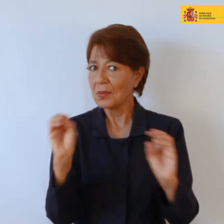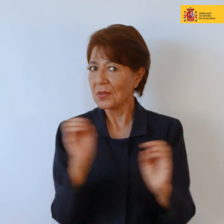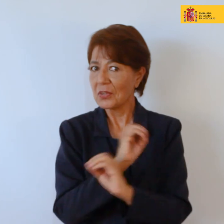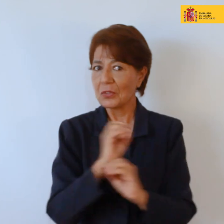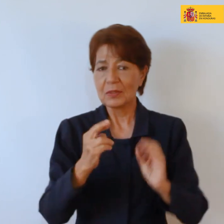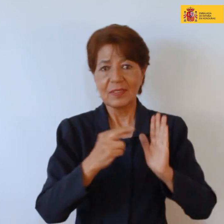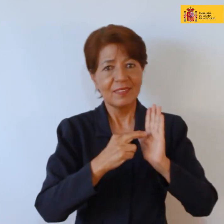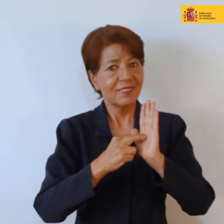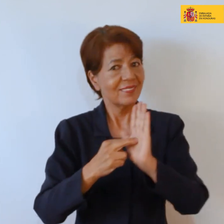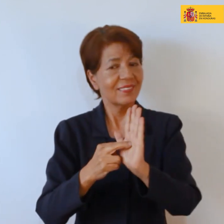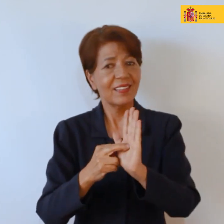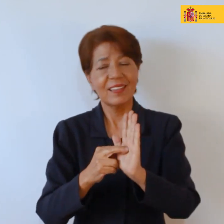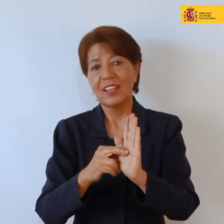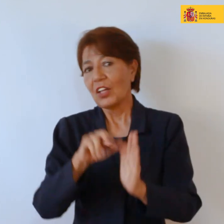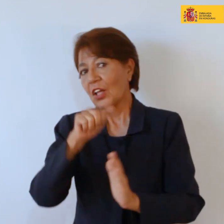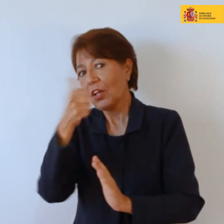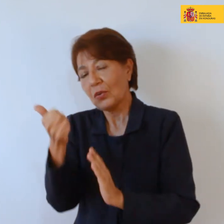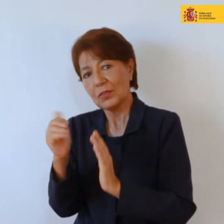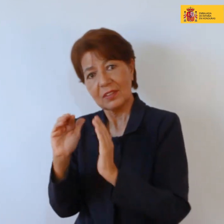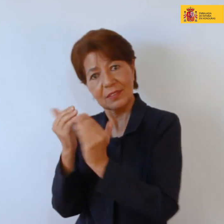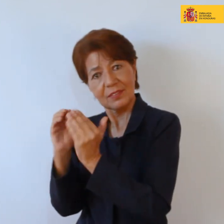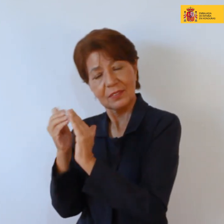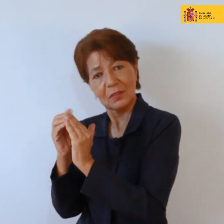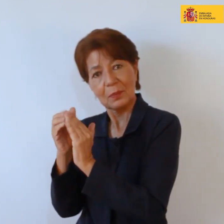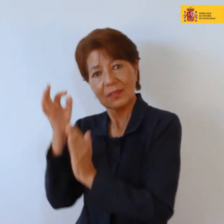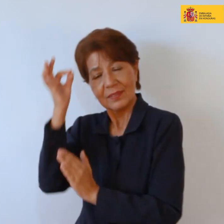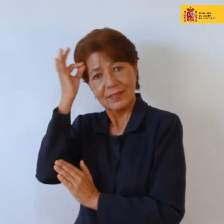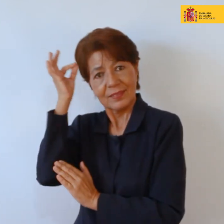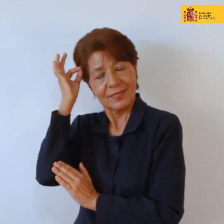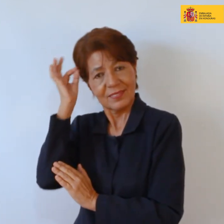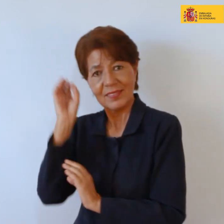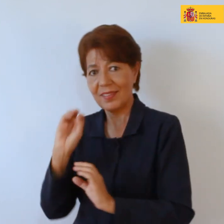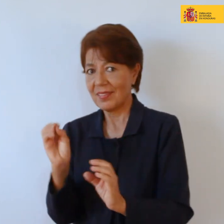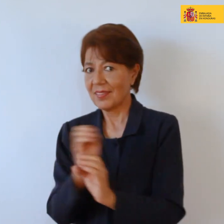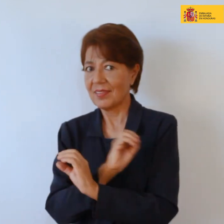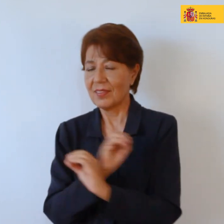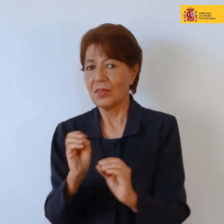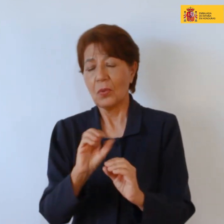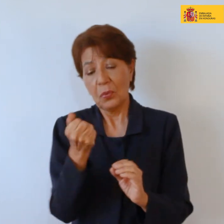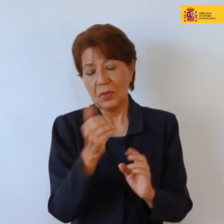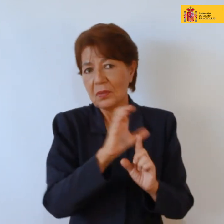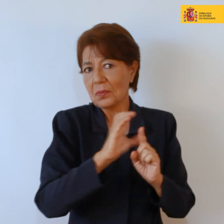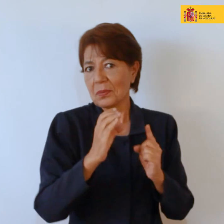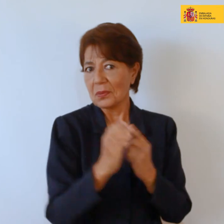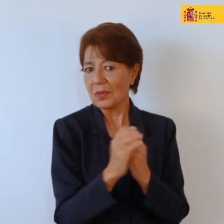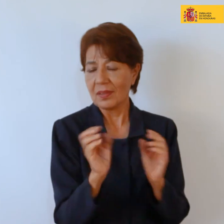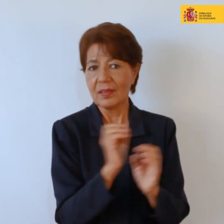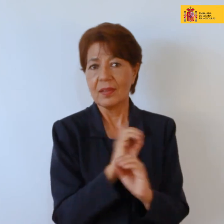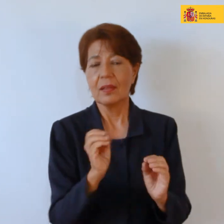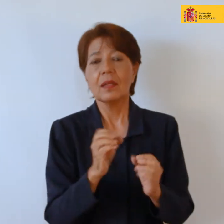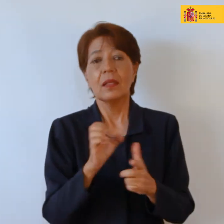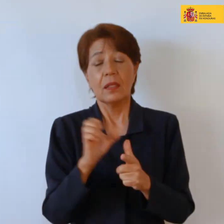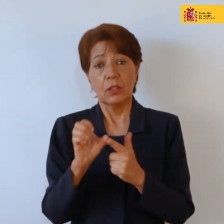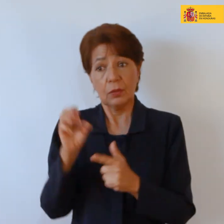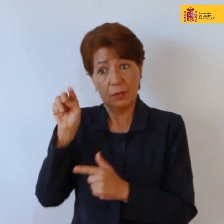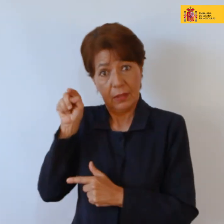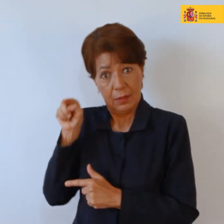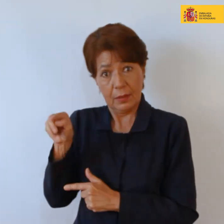representada en en otras tribus o en otra o en otro entorno entonces managuara es la